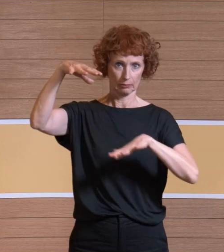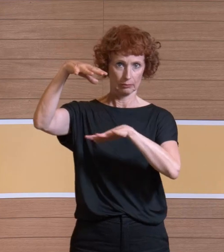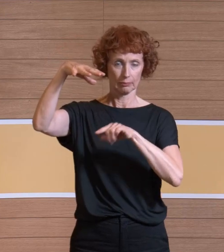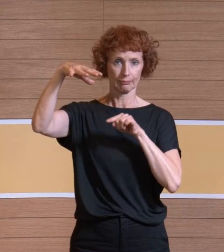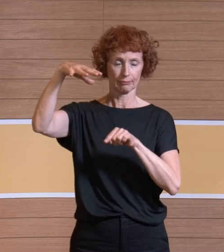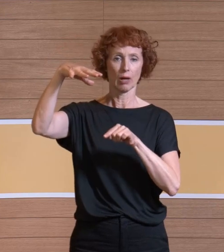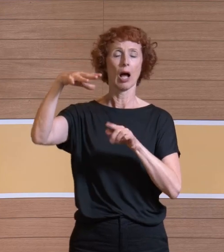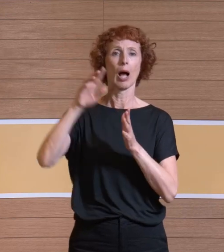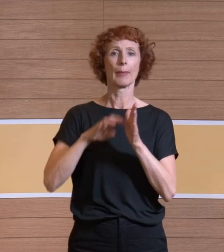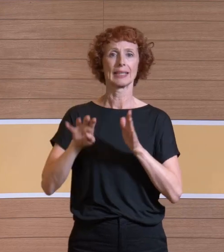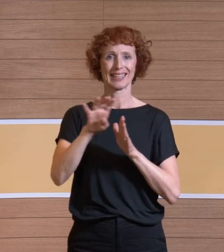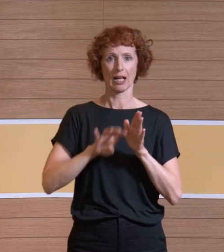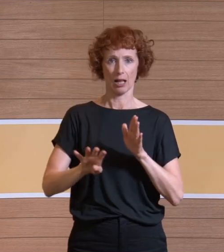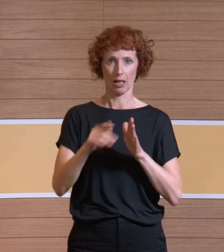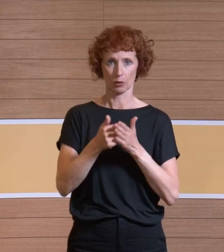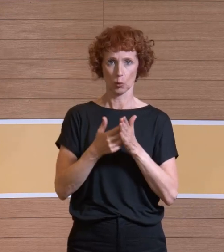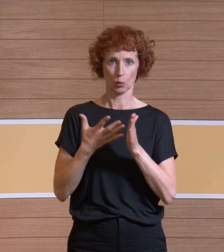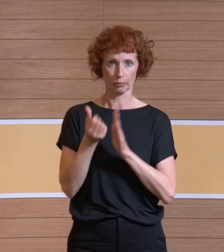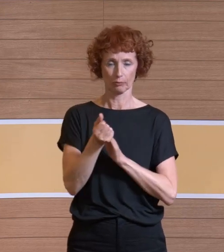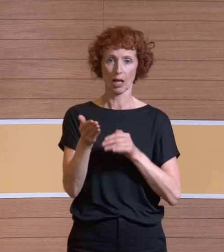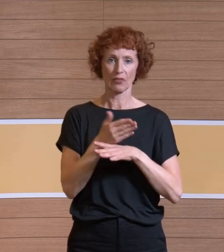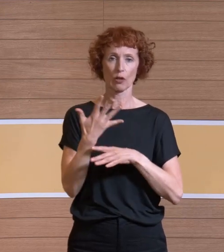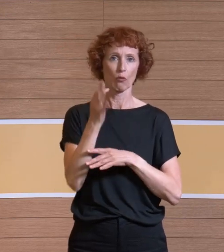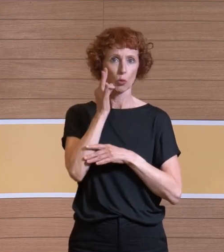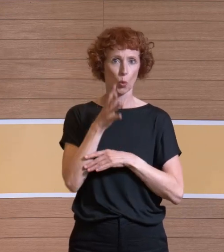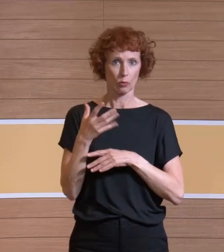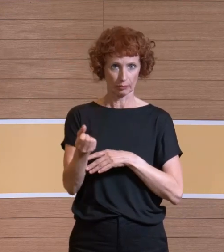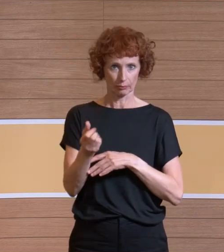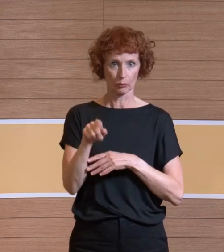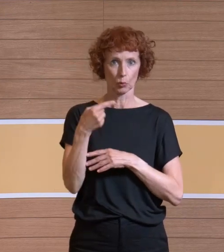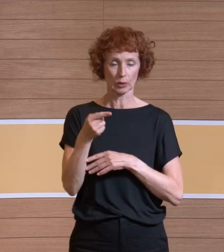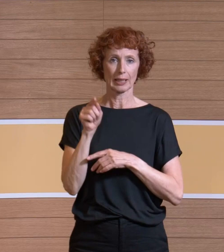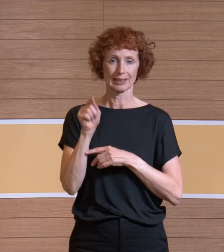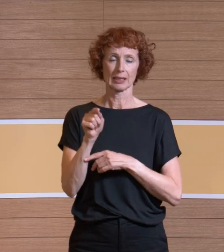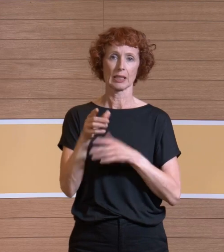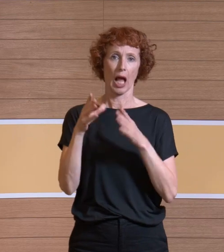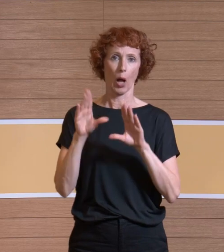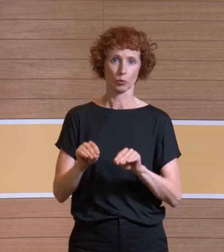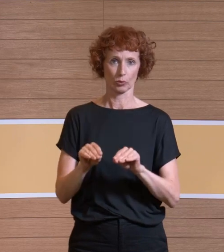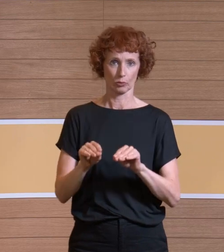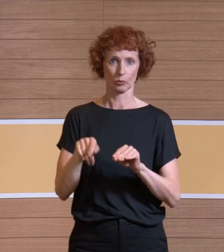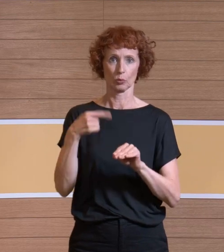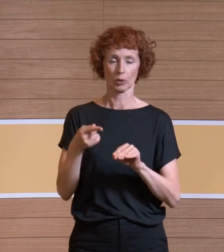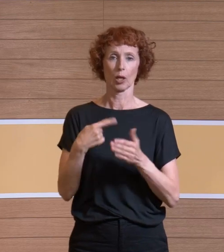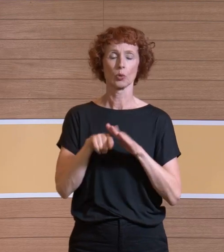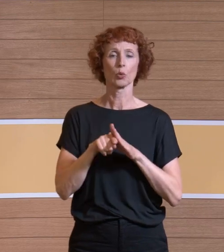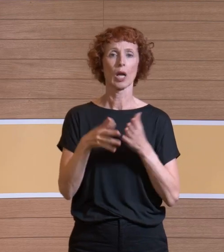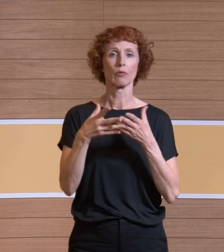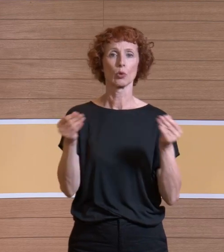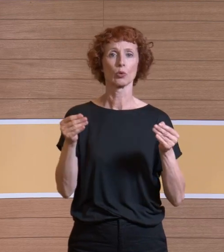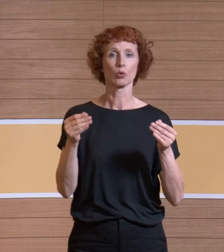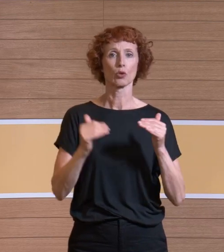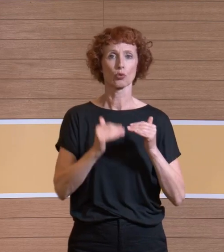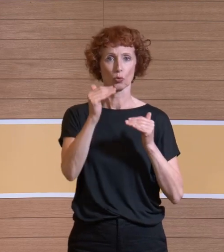haben für einen Zeitraum von 5 Minuten. Danach wurde der Aerosolgenerator ausgeschaltet und wir haben über die Verdinnungsstufe und dem